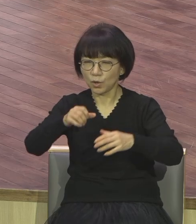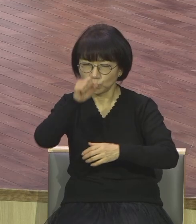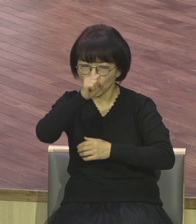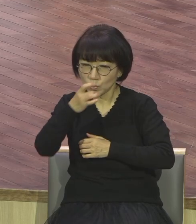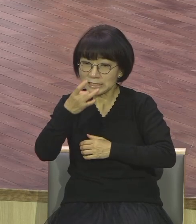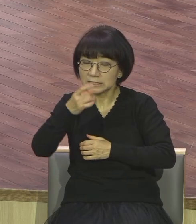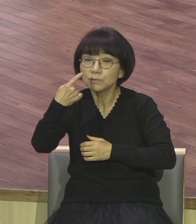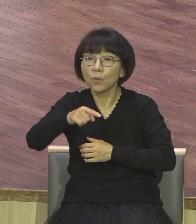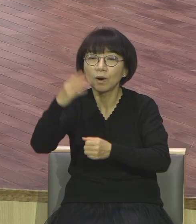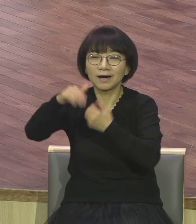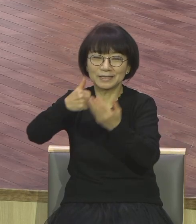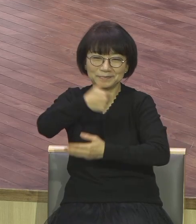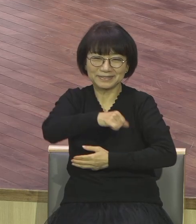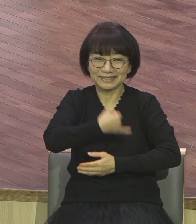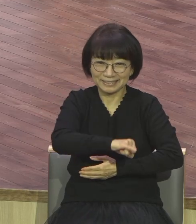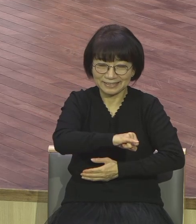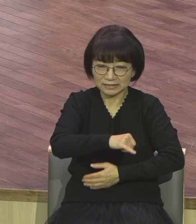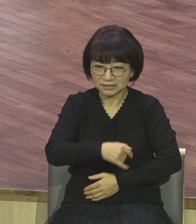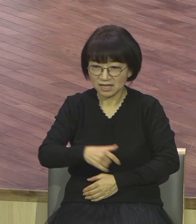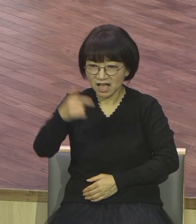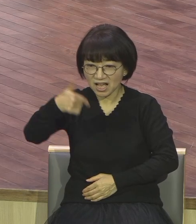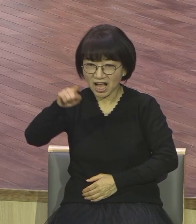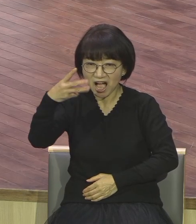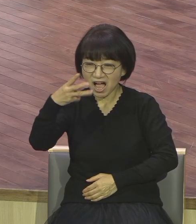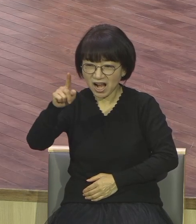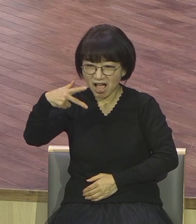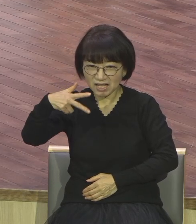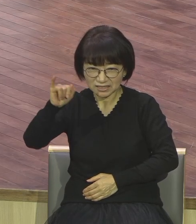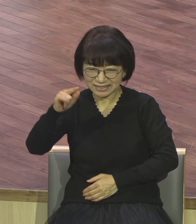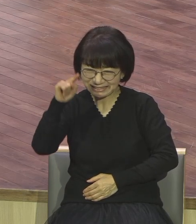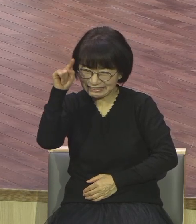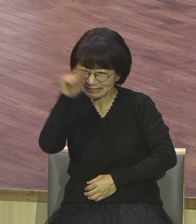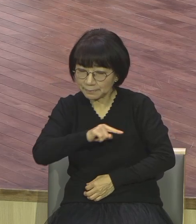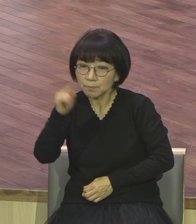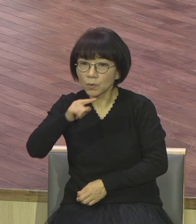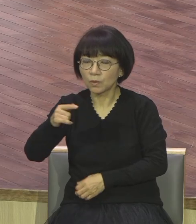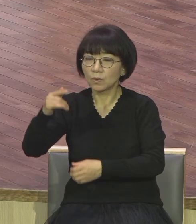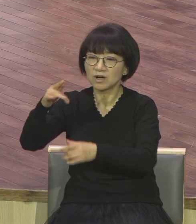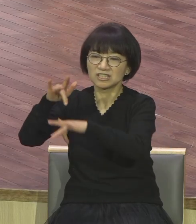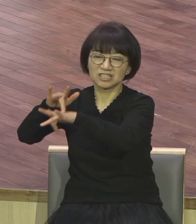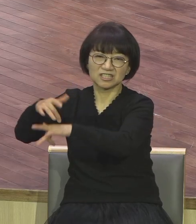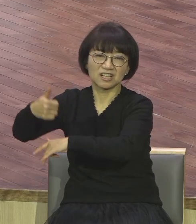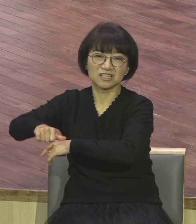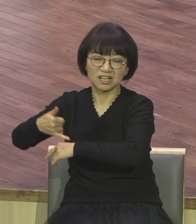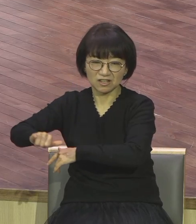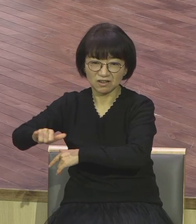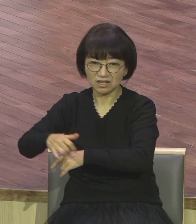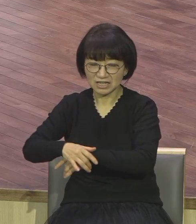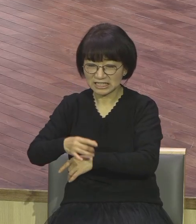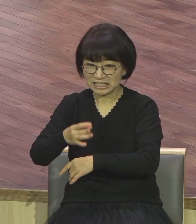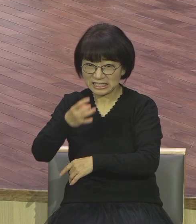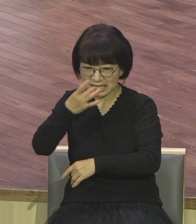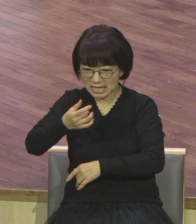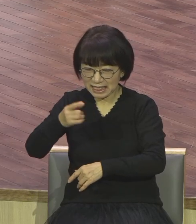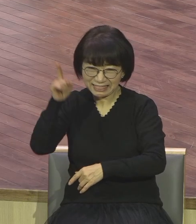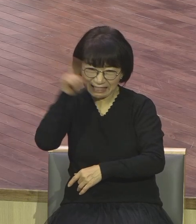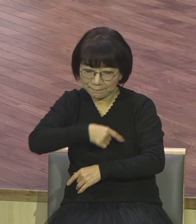아들들이고 가라지는 악한자대 아들들 가라지를 뿌린 원수는 마귀 추수 때는 세상